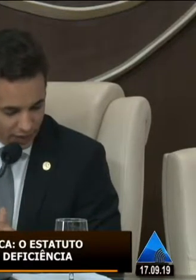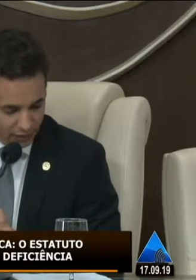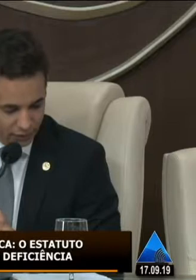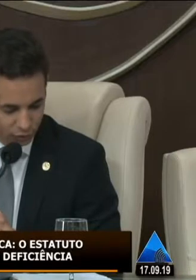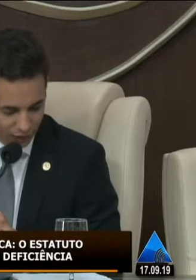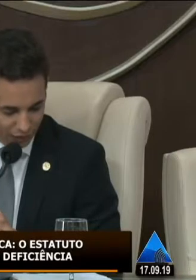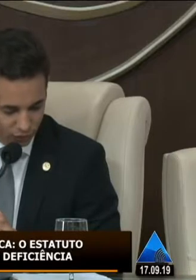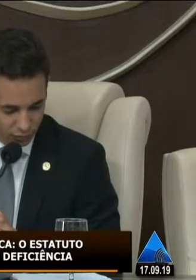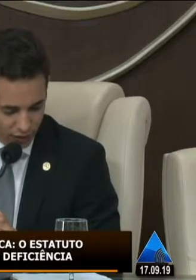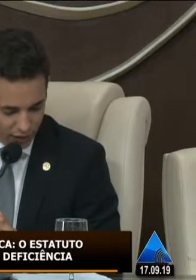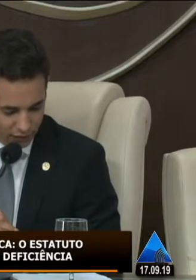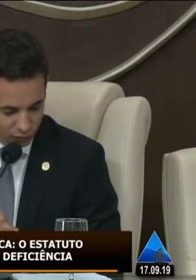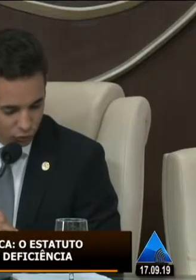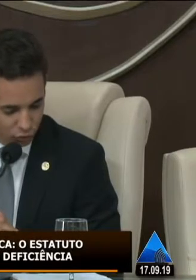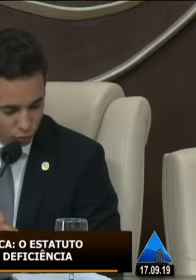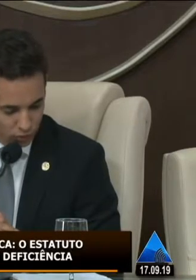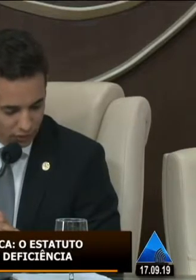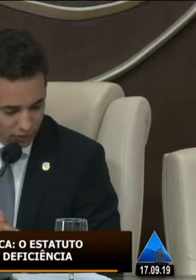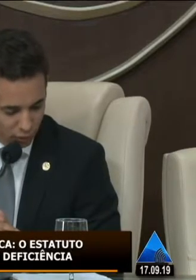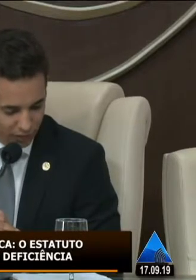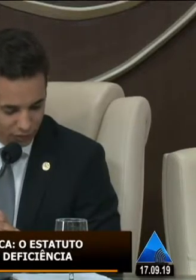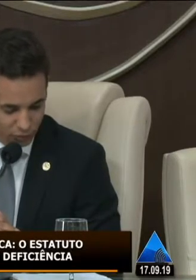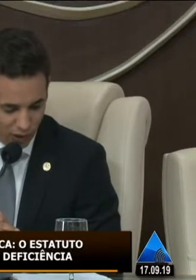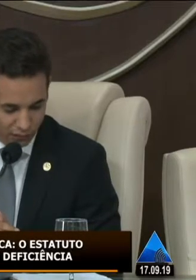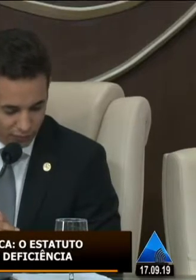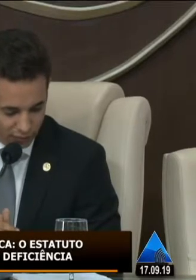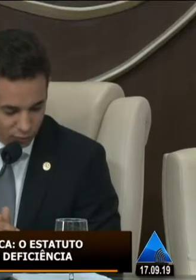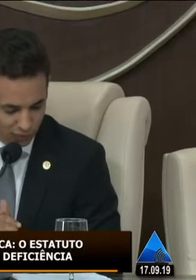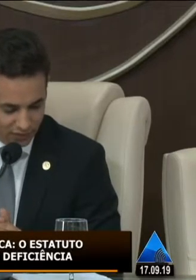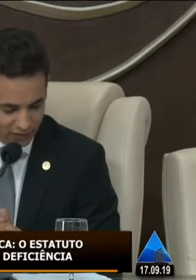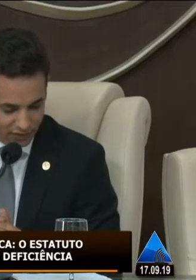secretária de estado das mulheres da juventude da igualdade racial